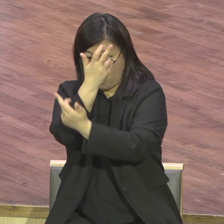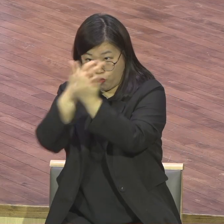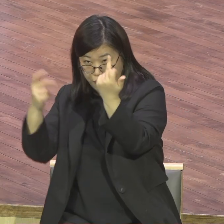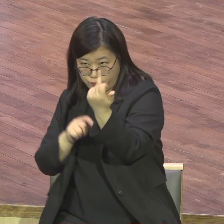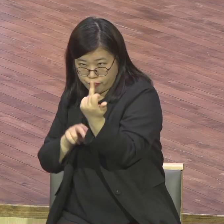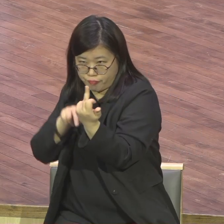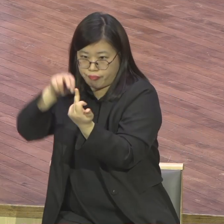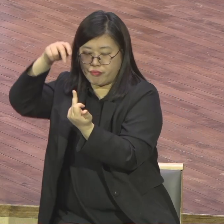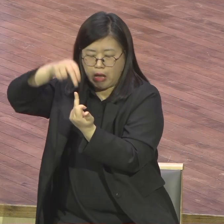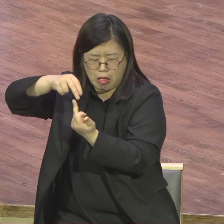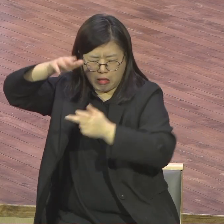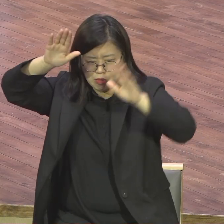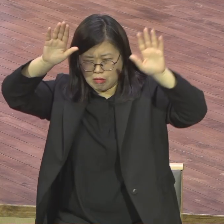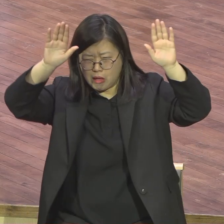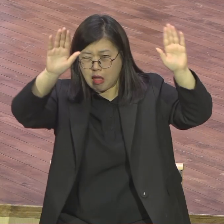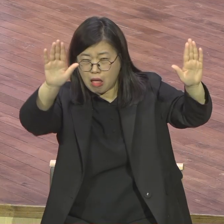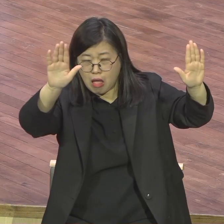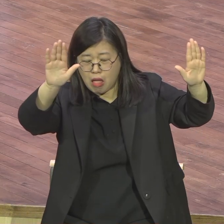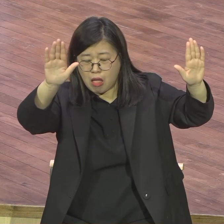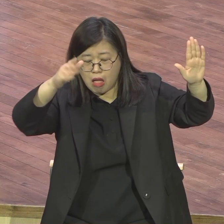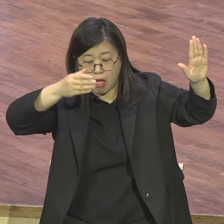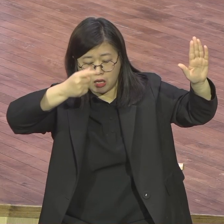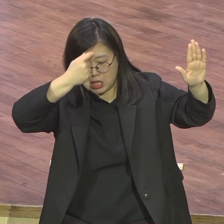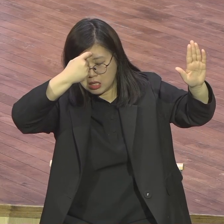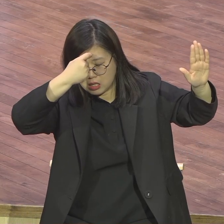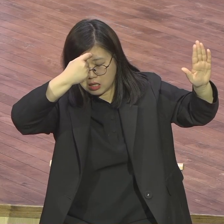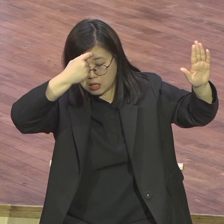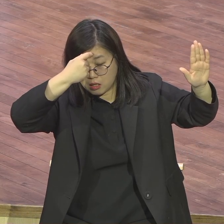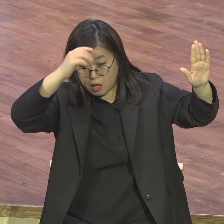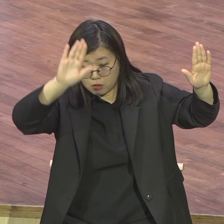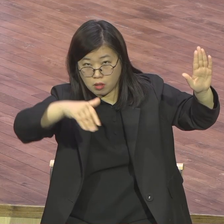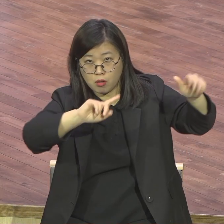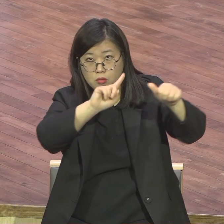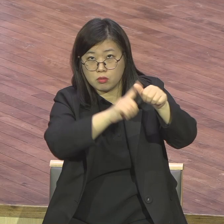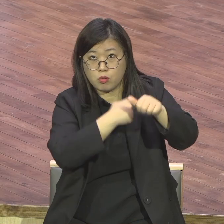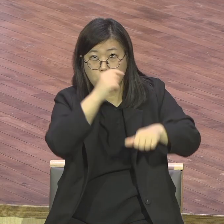하나님의 이 역사가 그것도 뭐